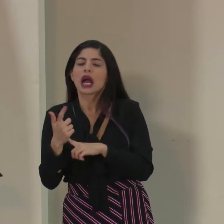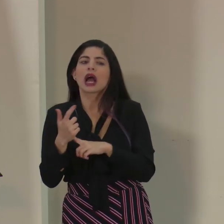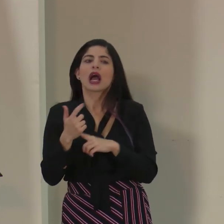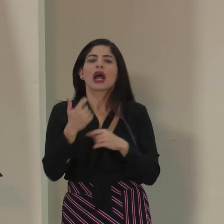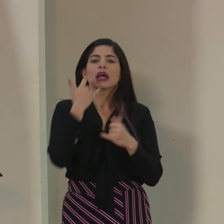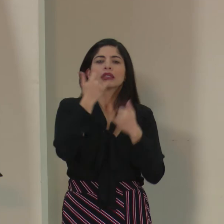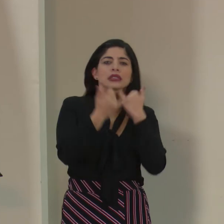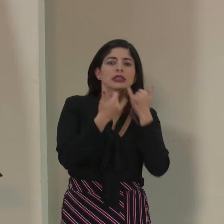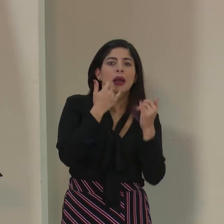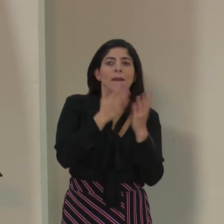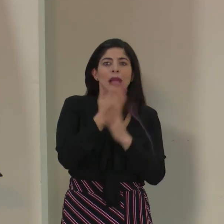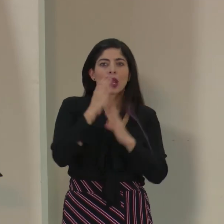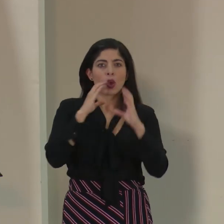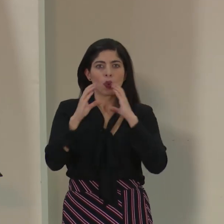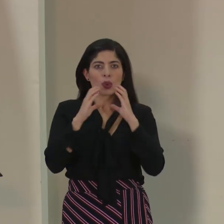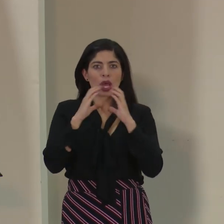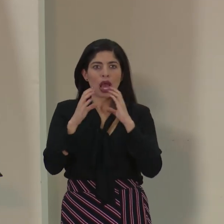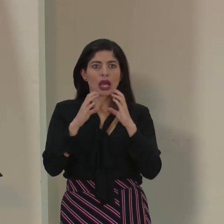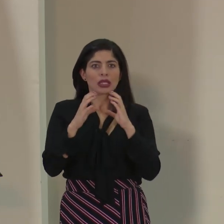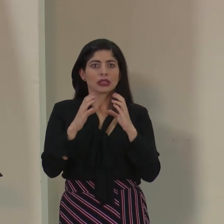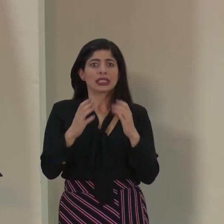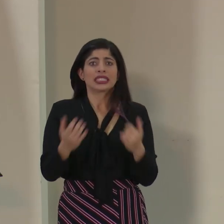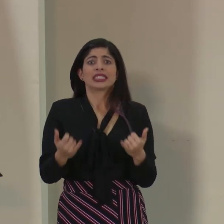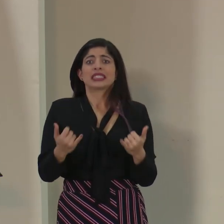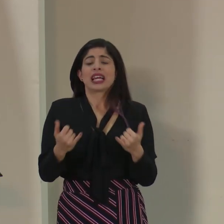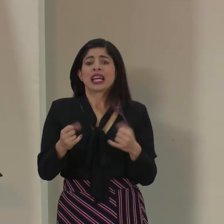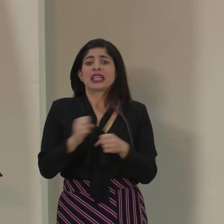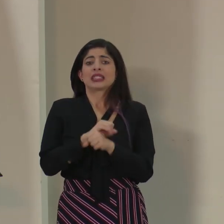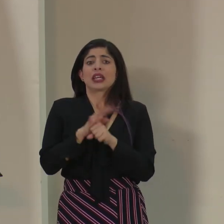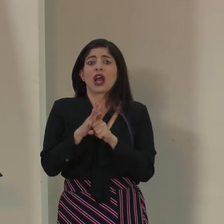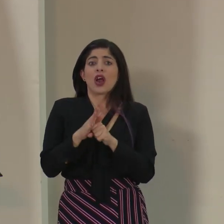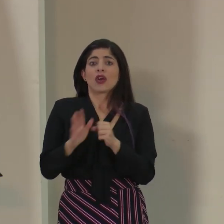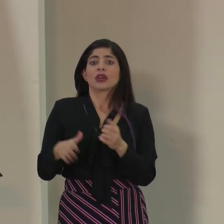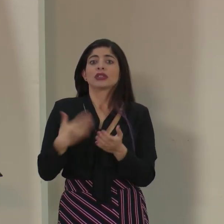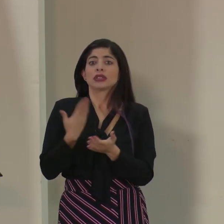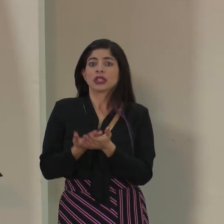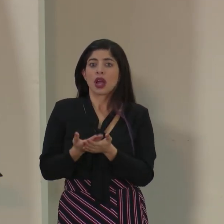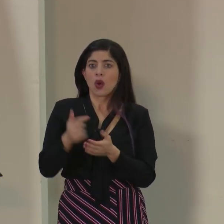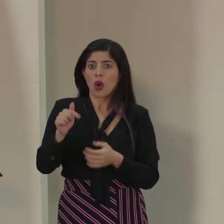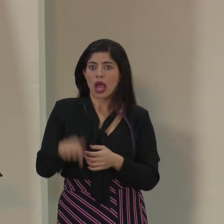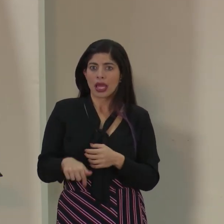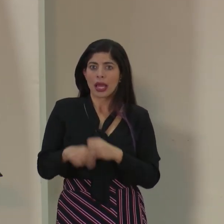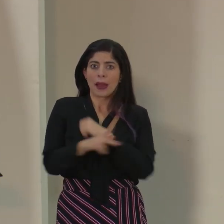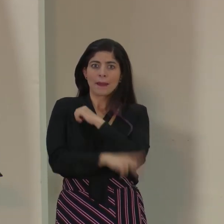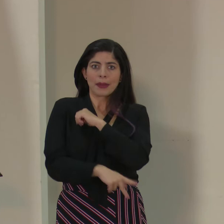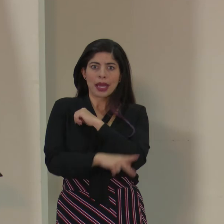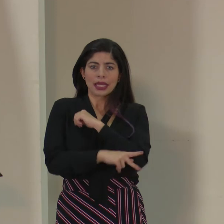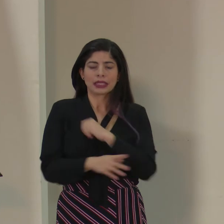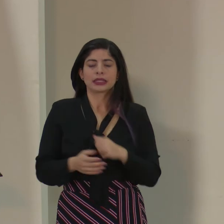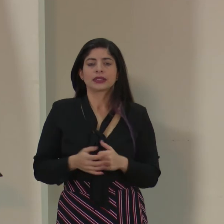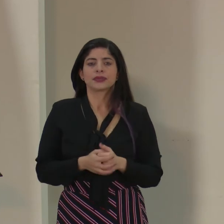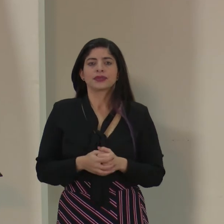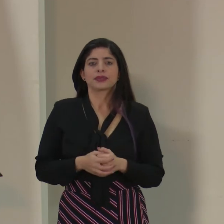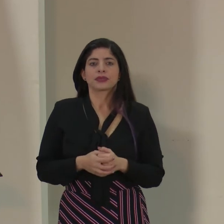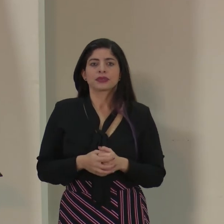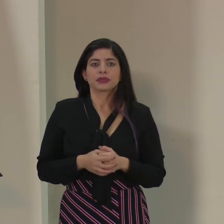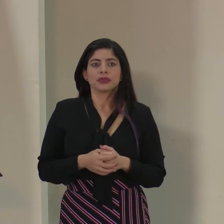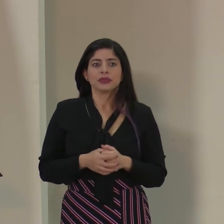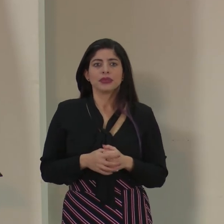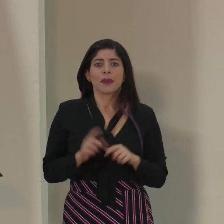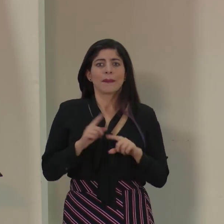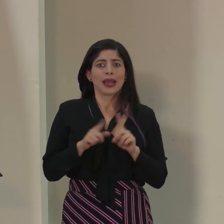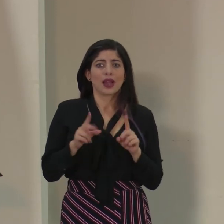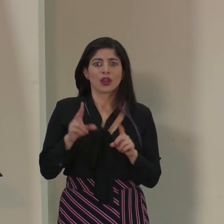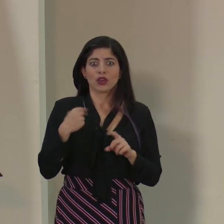medios de comunicación, que ya el COVID-19 estaba aquí en el país. No